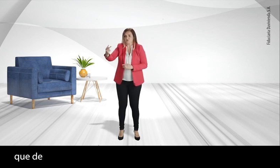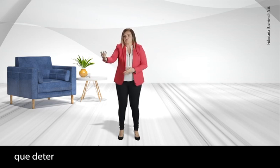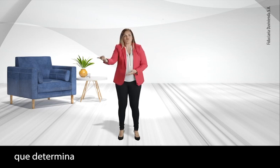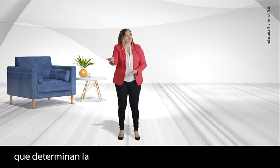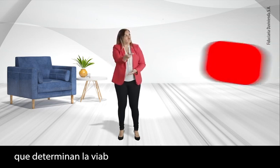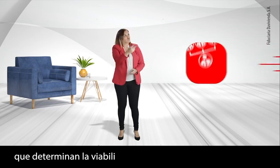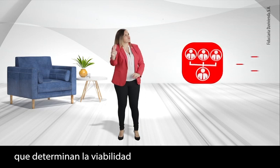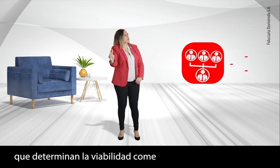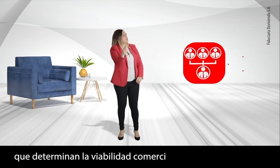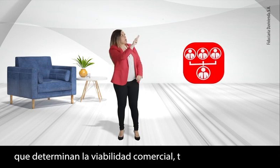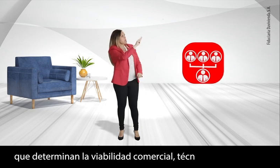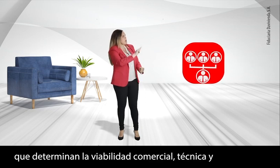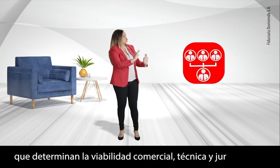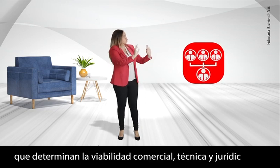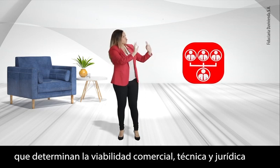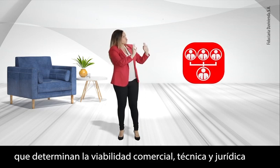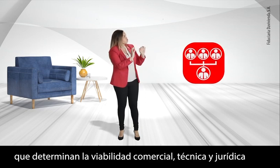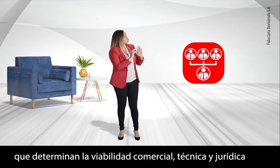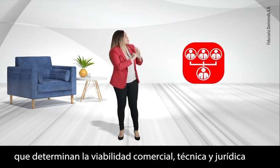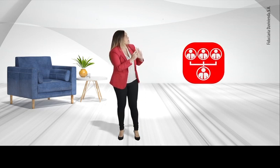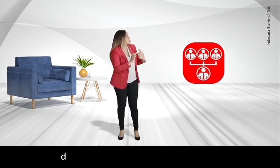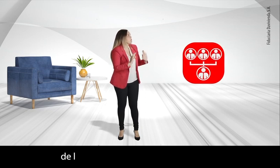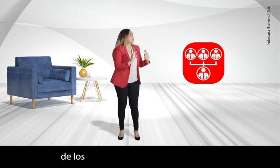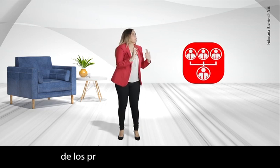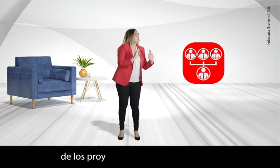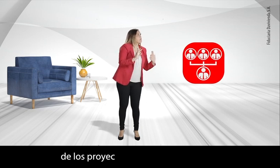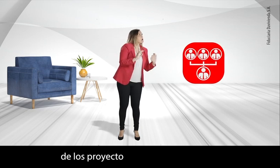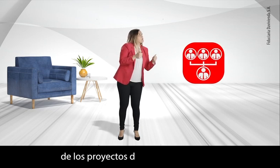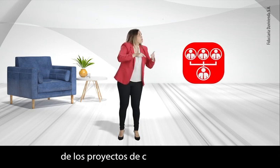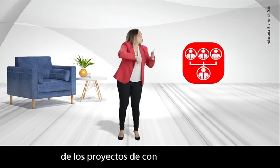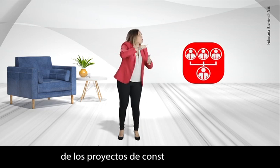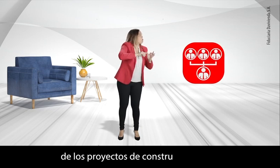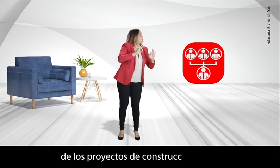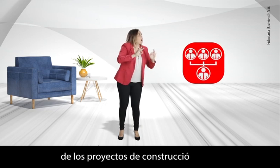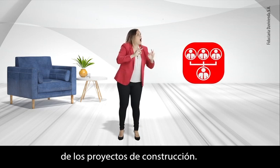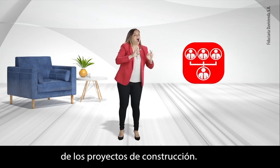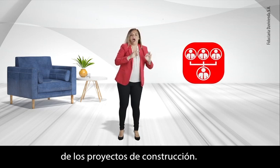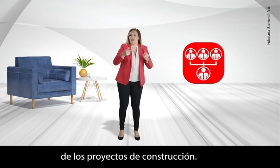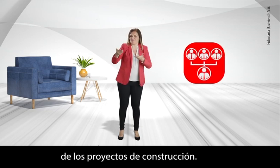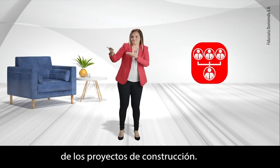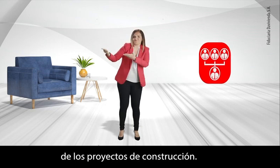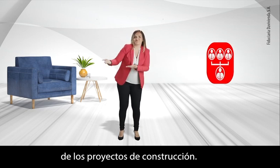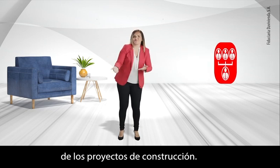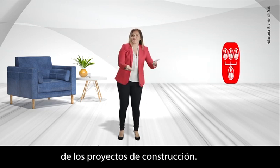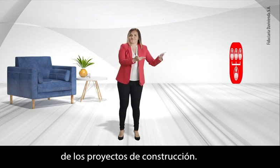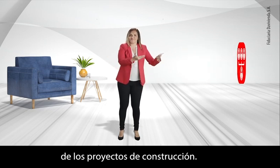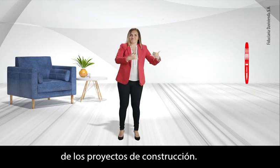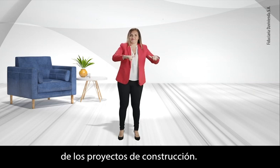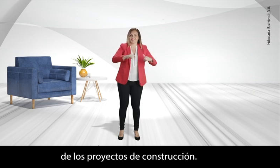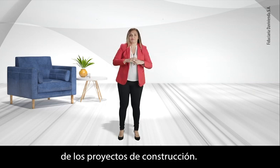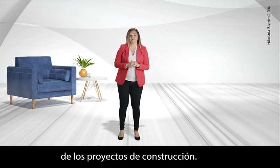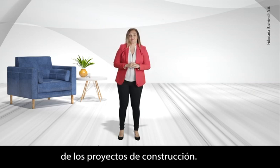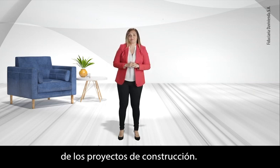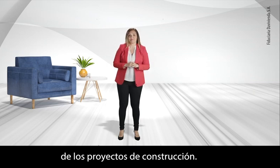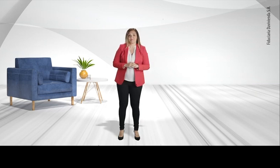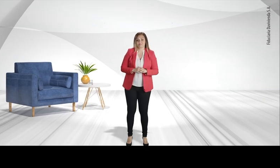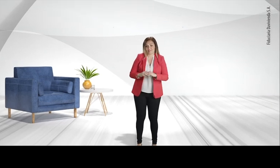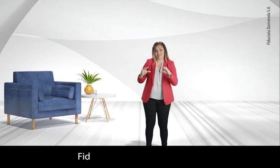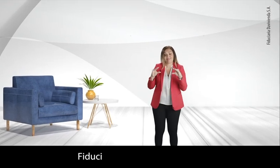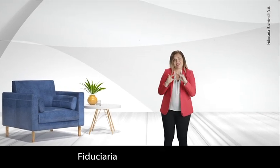determinan la viabilidad comercial, técnica y jurídica de los proyectos de construcción. Fidu